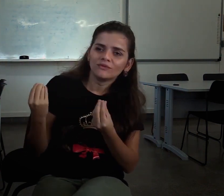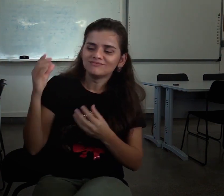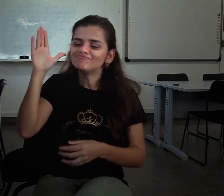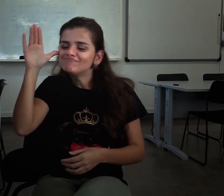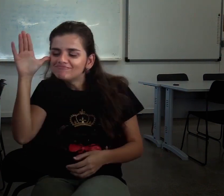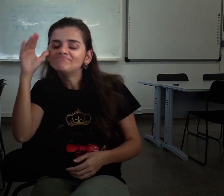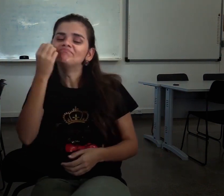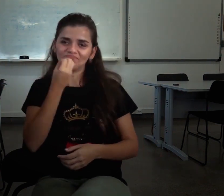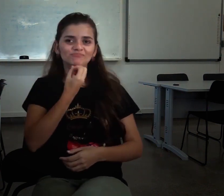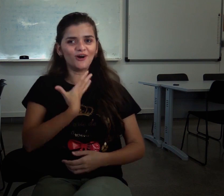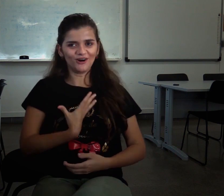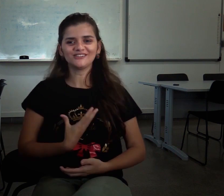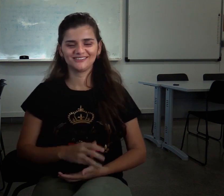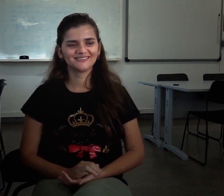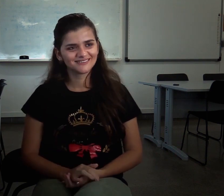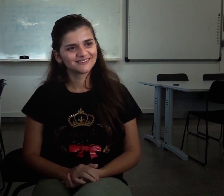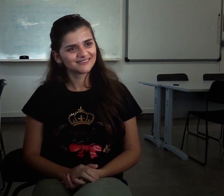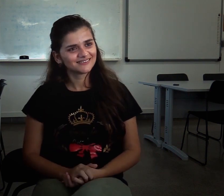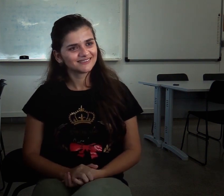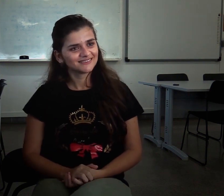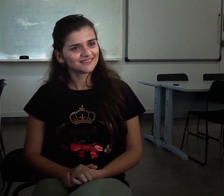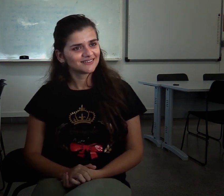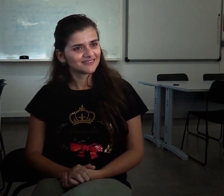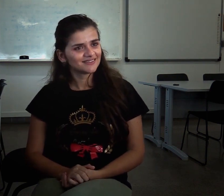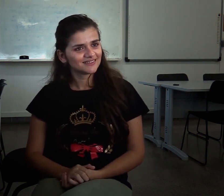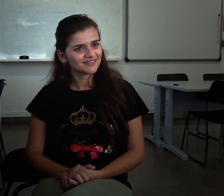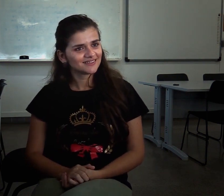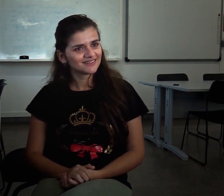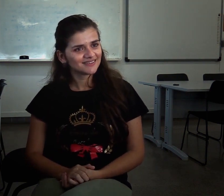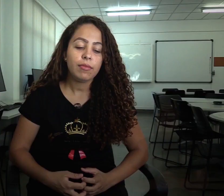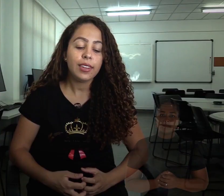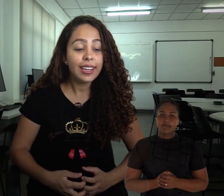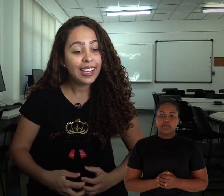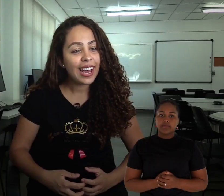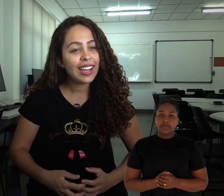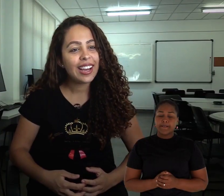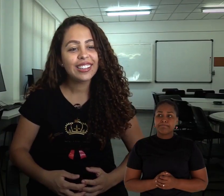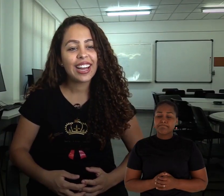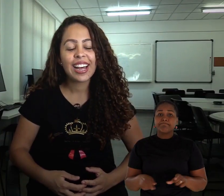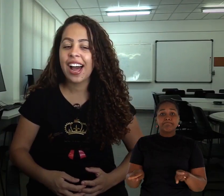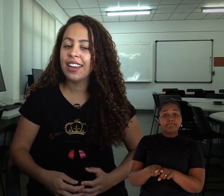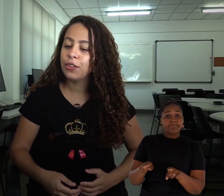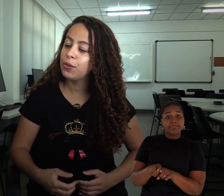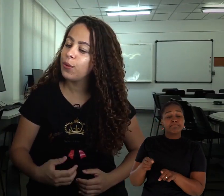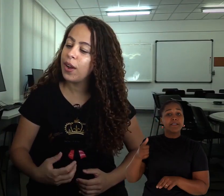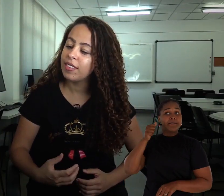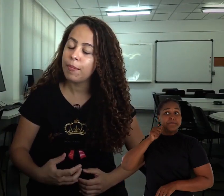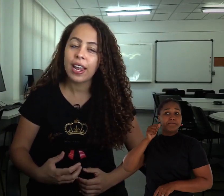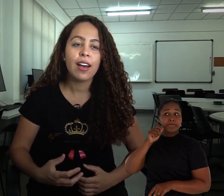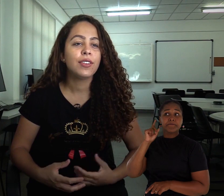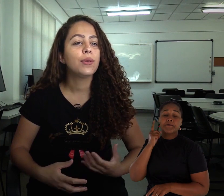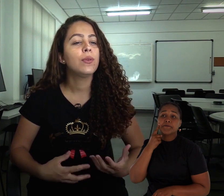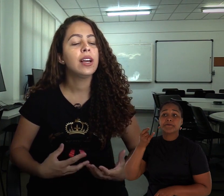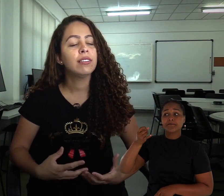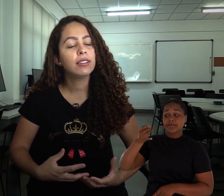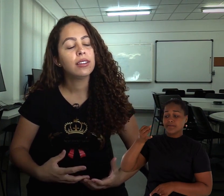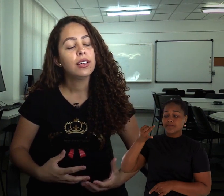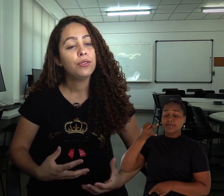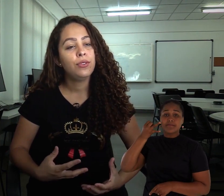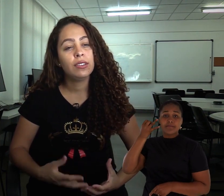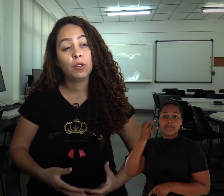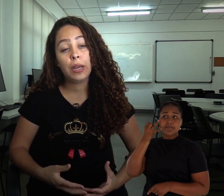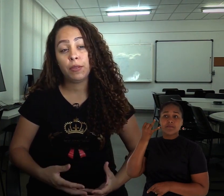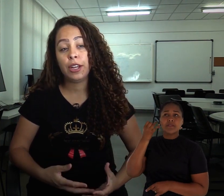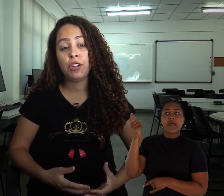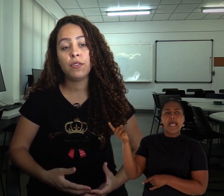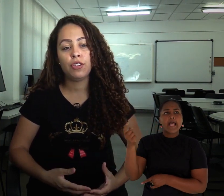poder acompanhar esse processo de modo ativo ilustra a ideia de inclusão. E aí a Ana Carla, com essa palavra, com essa